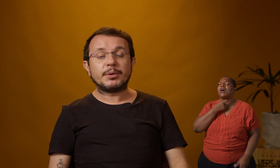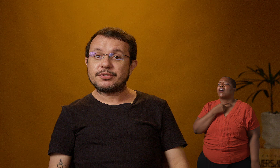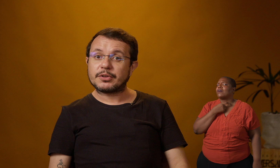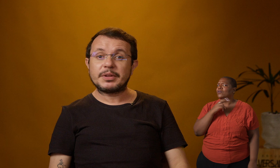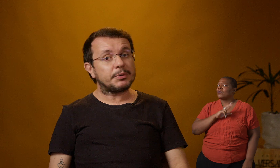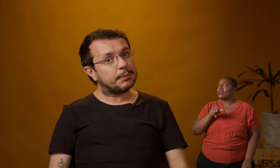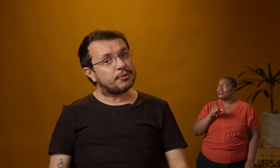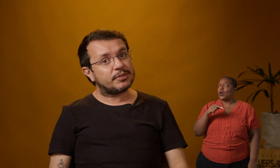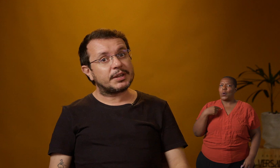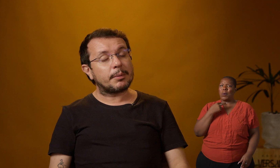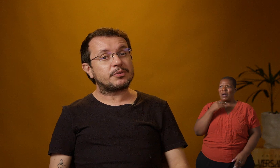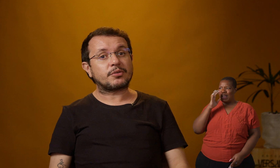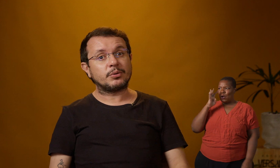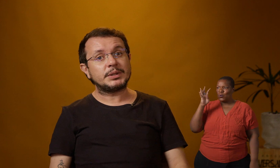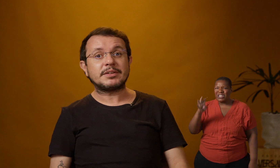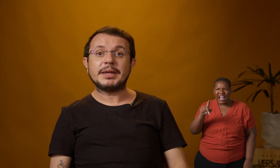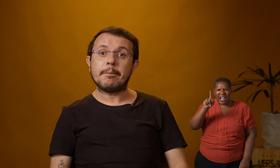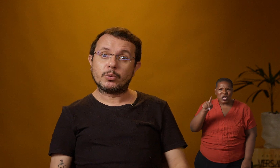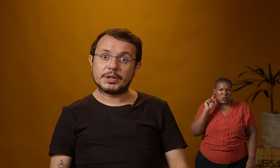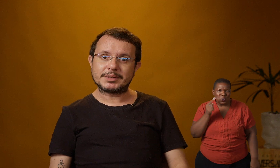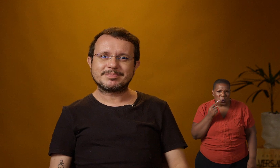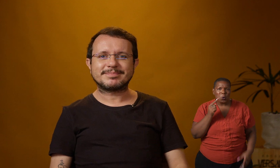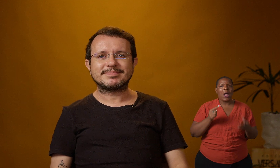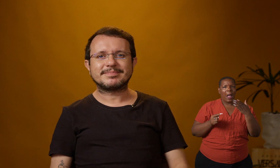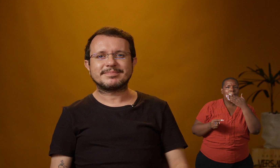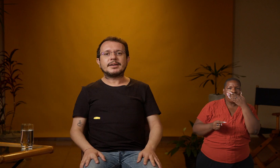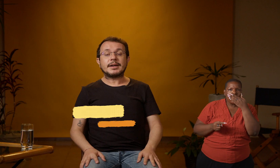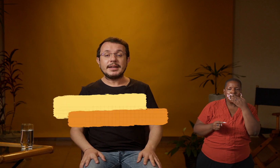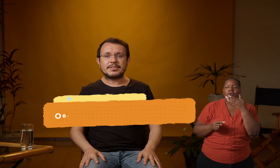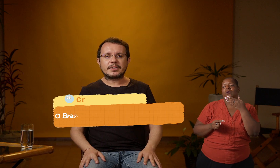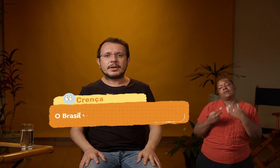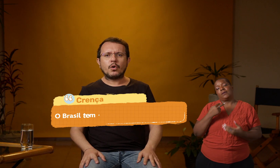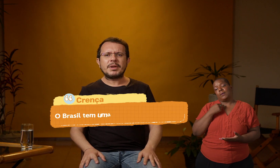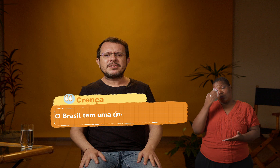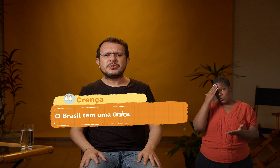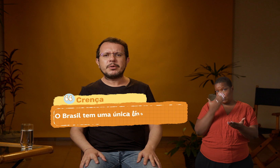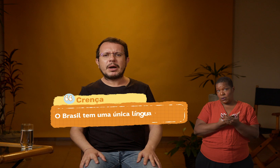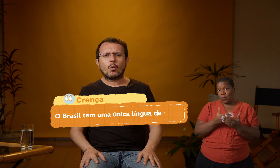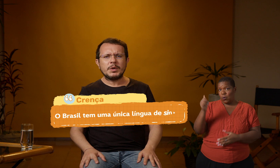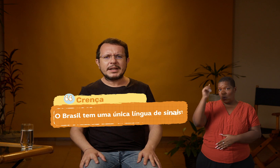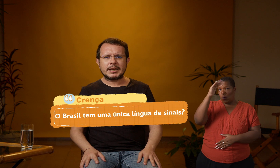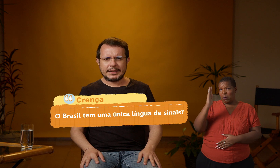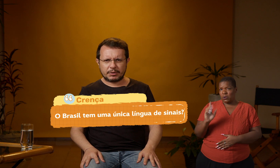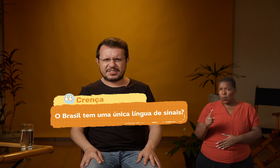Por isso, nós não podemos dizer que uma pessoa surda também é muda. Crença! O Brasil tem uma única língua de